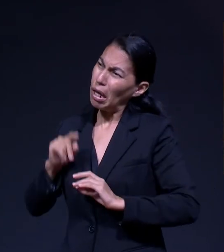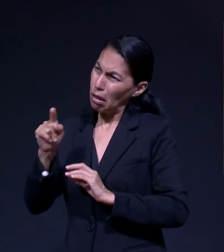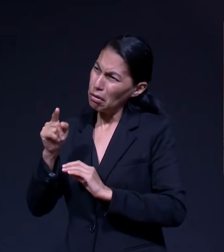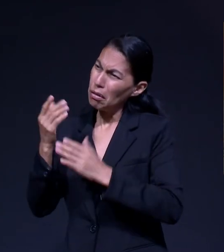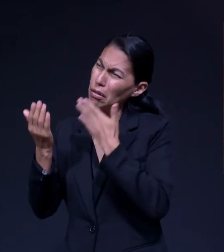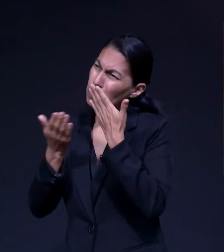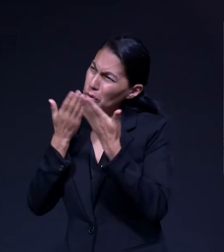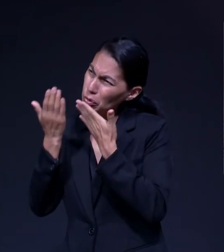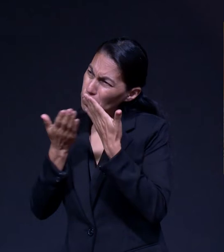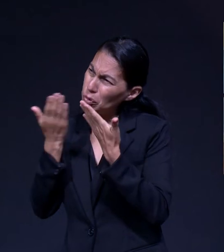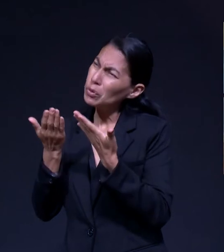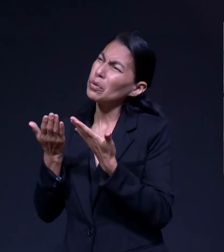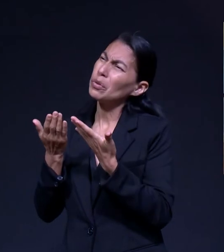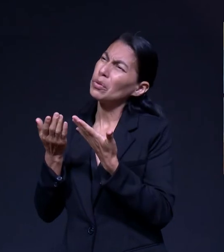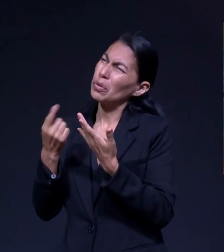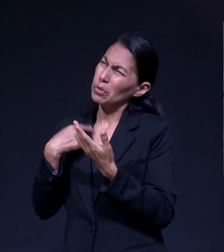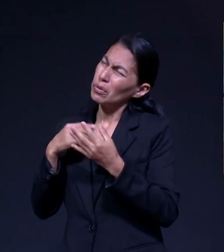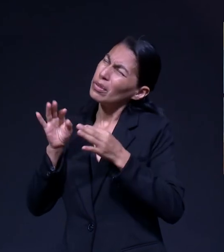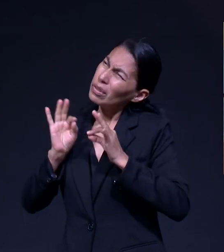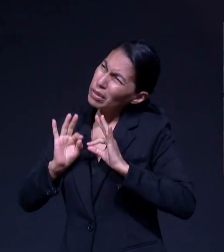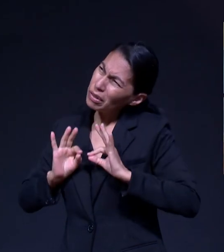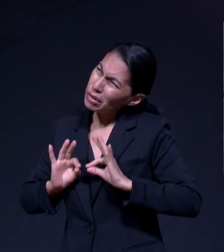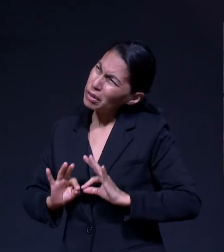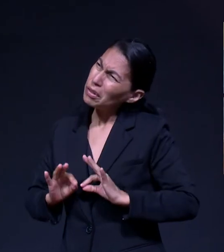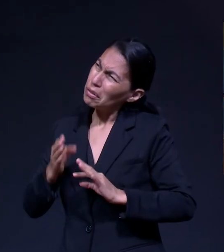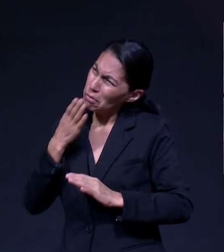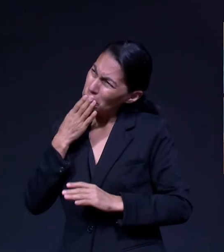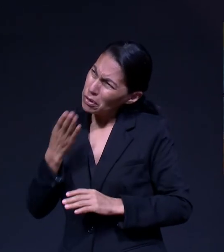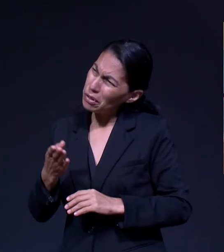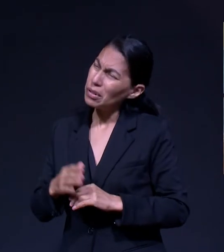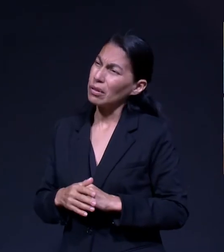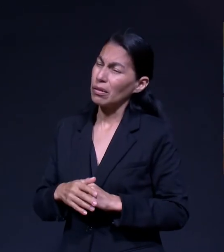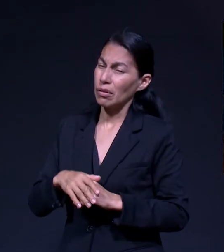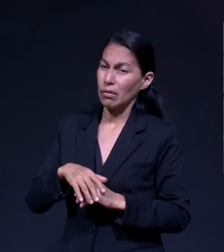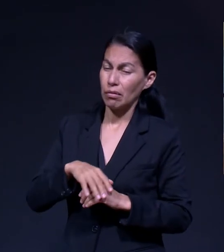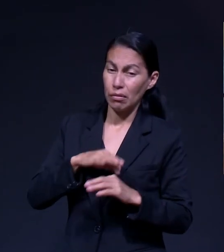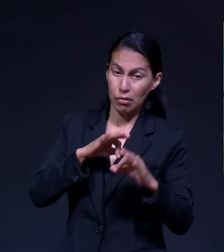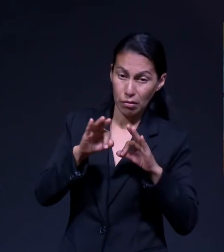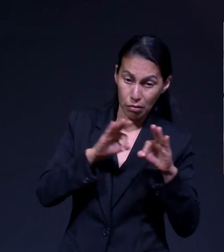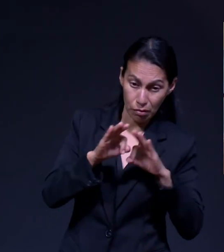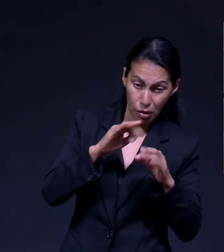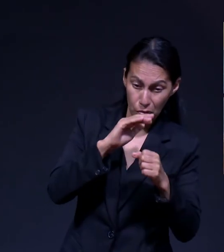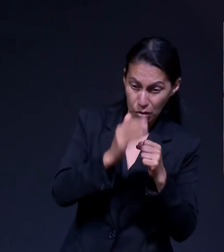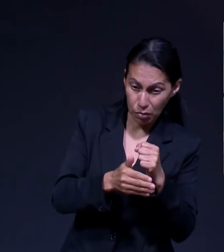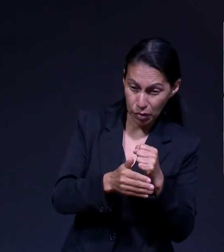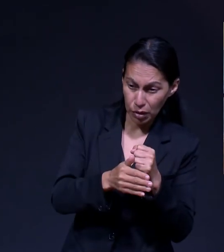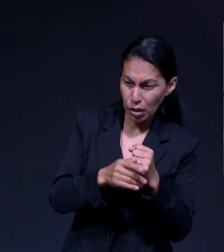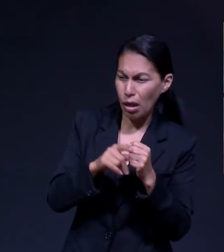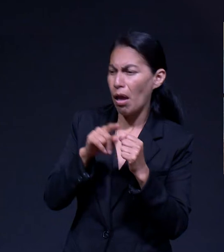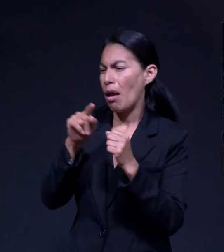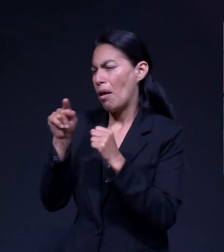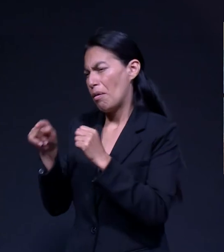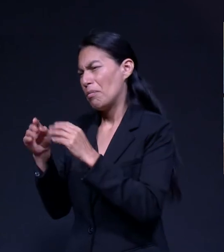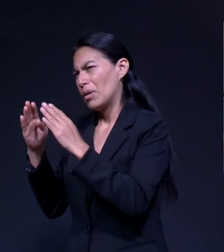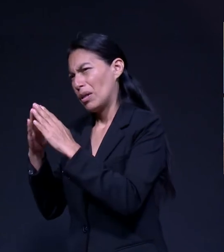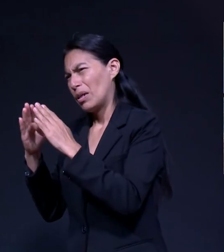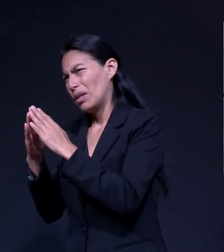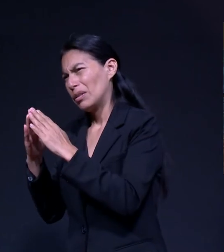Vaya Estudiar Donde Me Sienta A gusto Y Donde Después Del Trabajo Pueda Verdad El Lugar Donde Vivimos Es